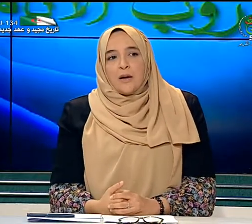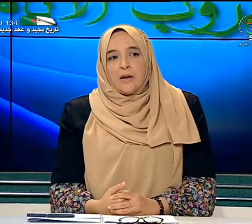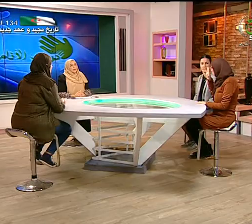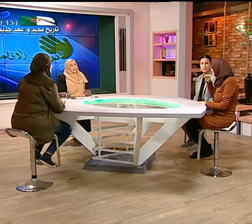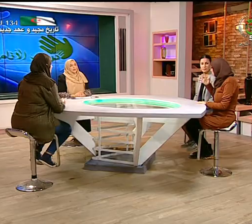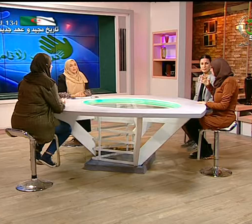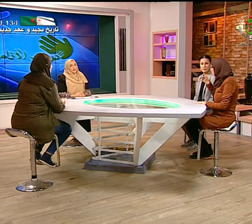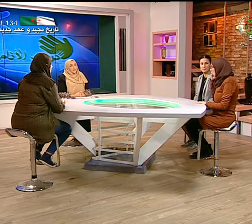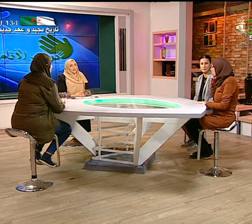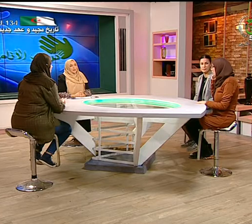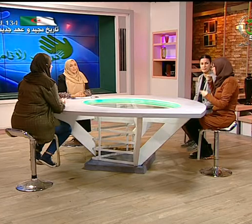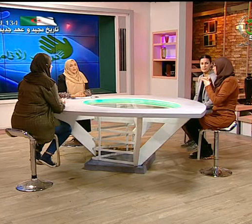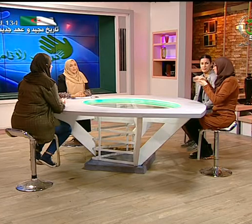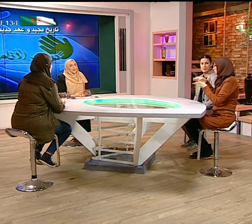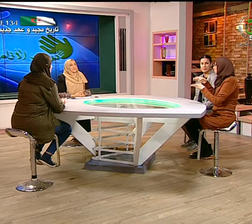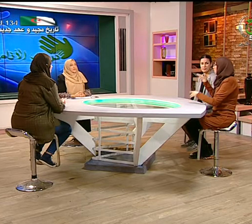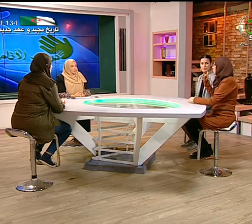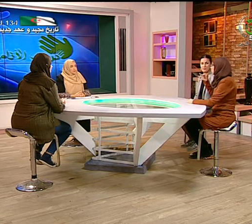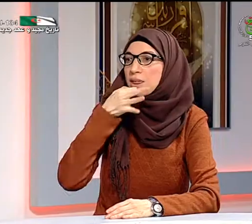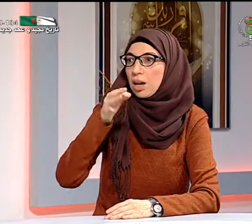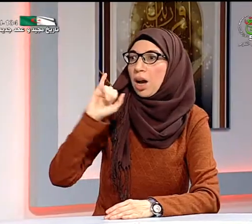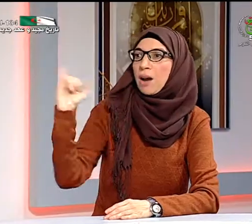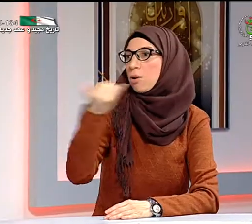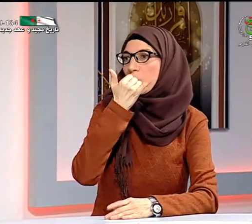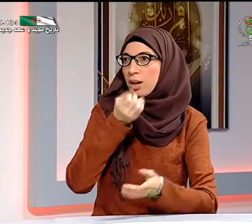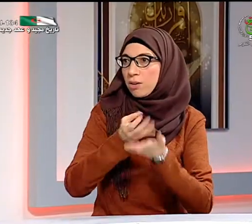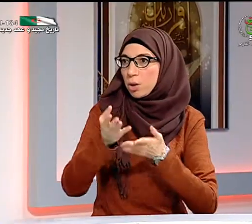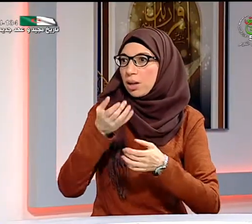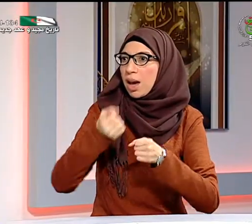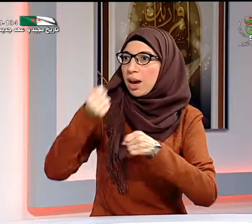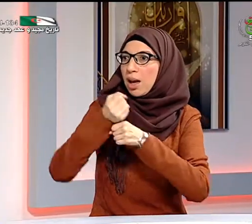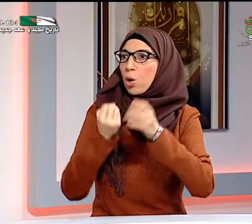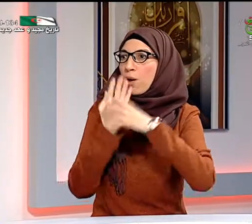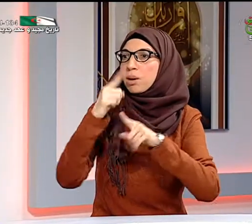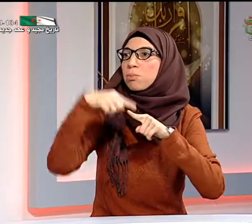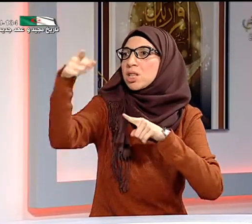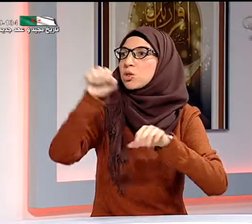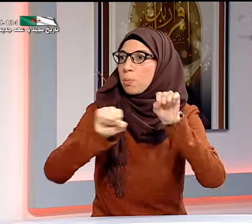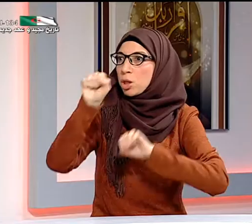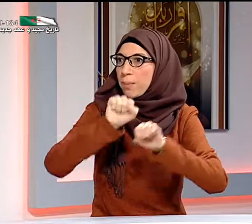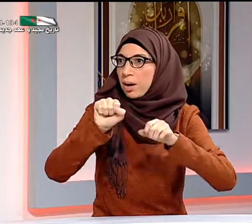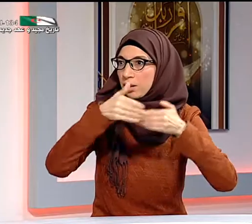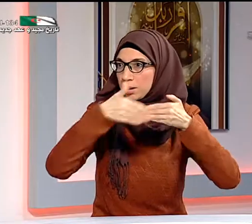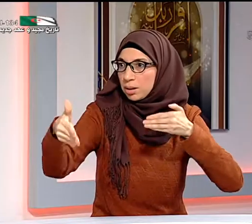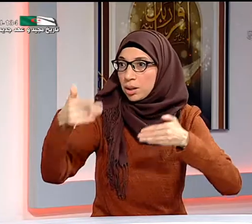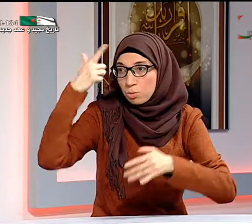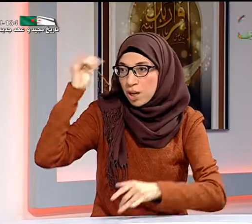حوالي أربع خمس شهور قد نعم قد سمعنا بقرار فتح